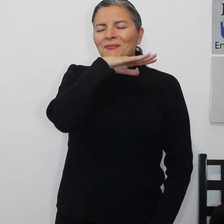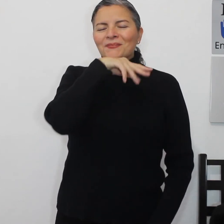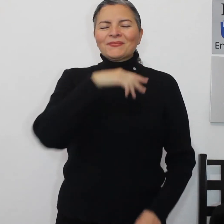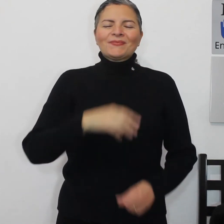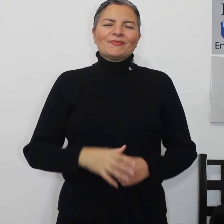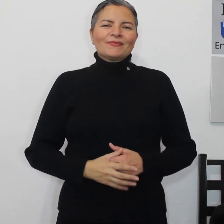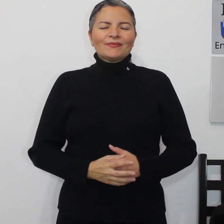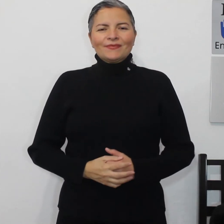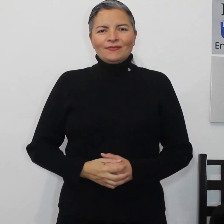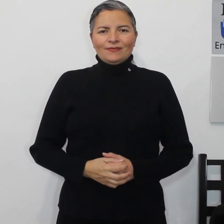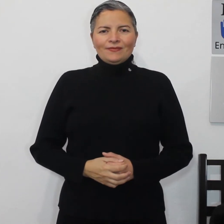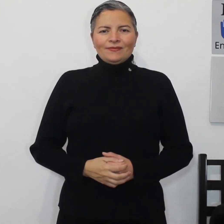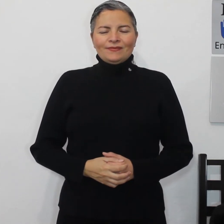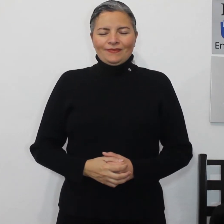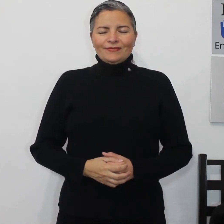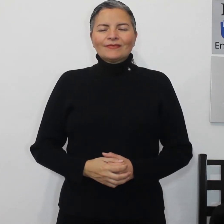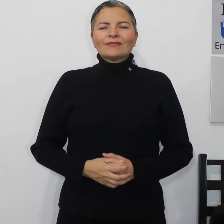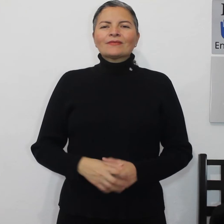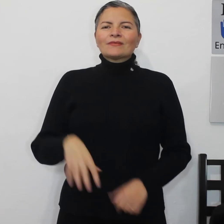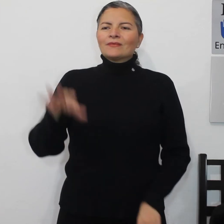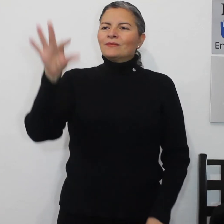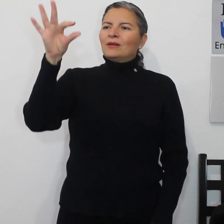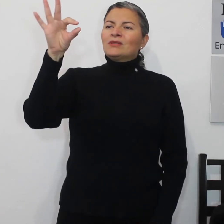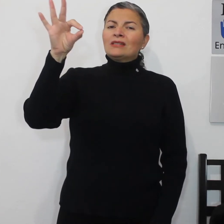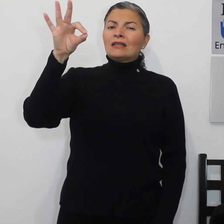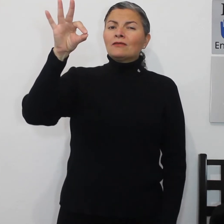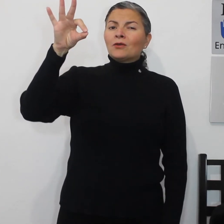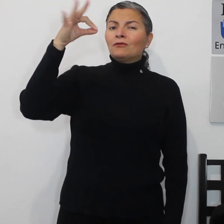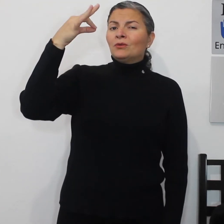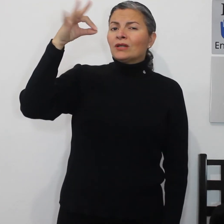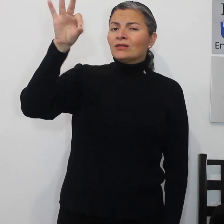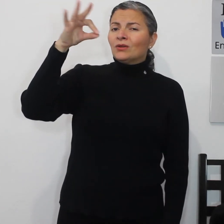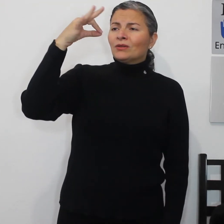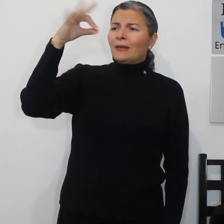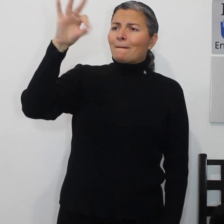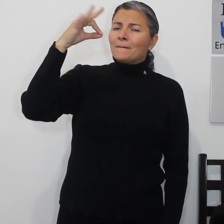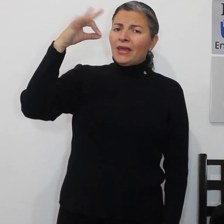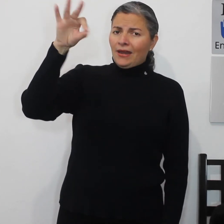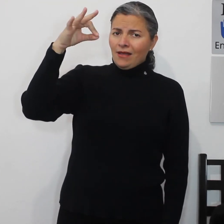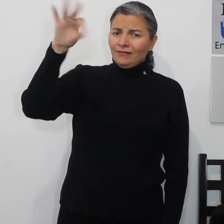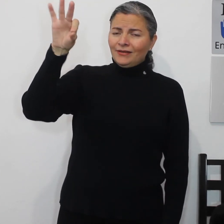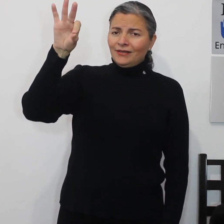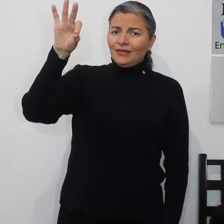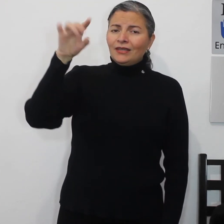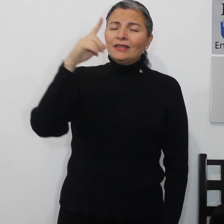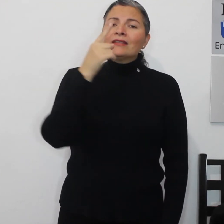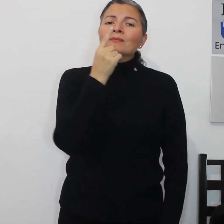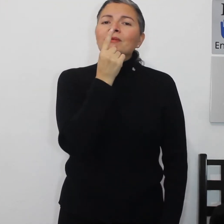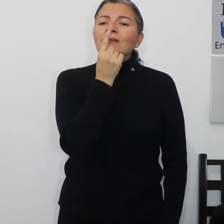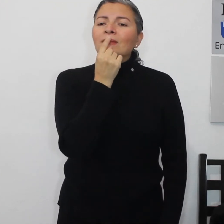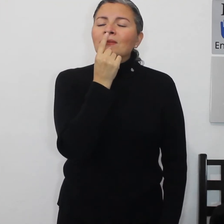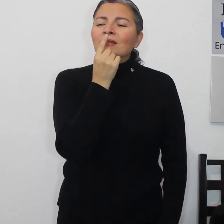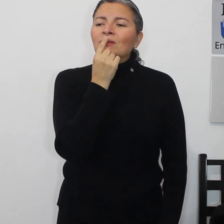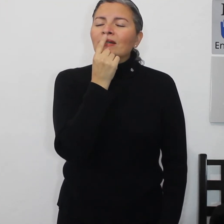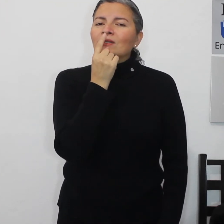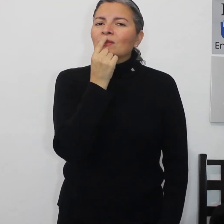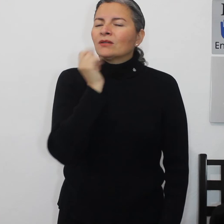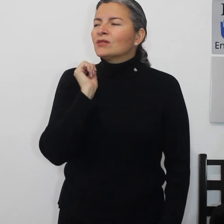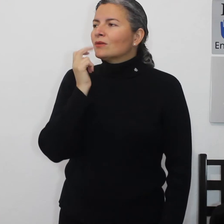cereza vamos a hacer la configuración de pera y después vamos a tocar sobre nuestro